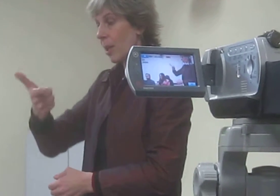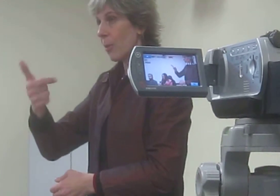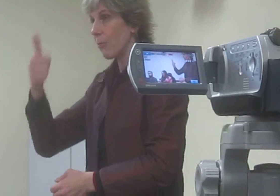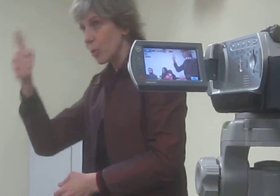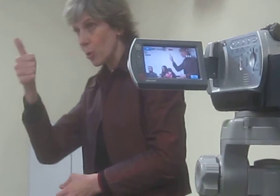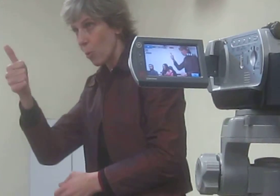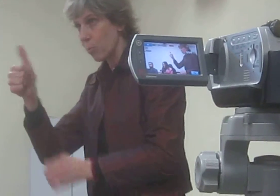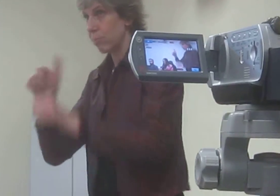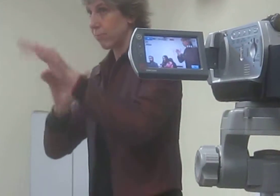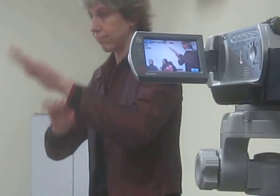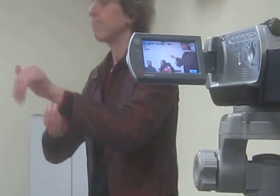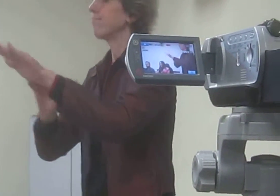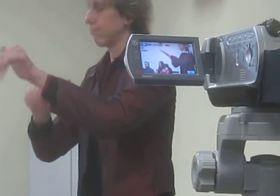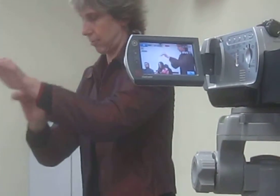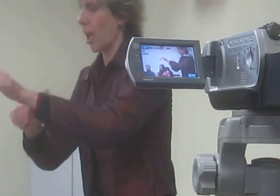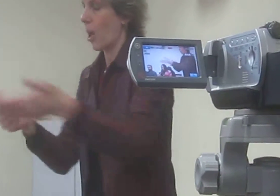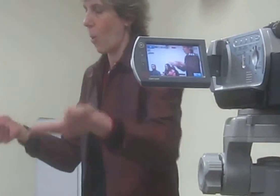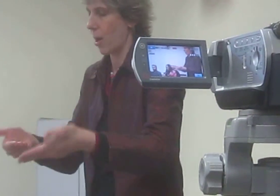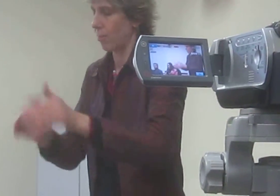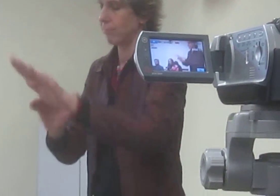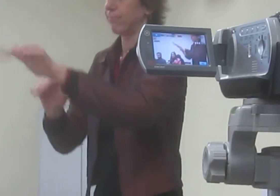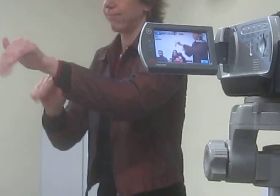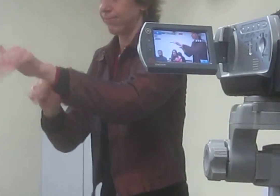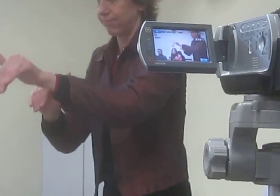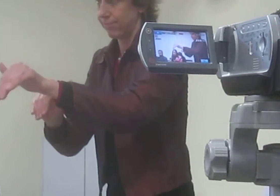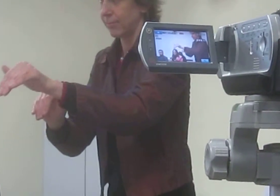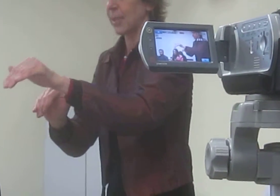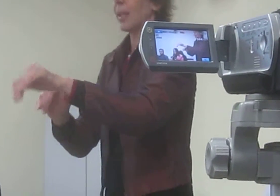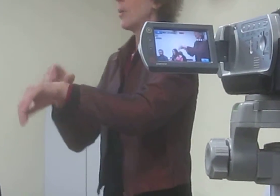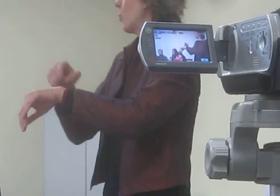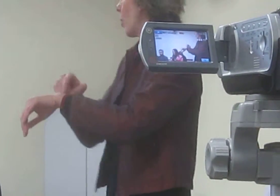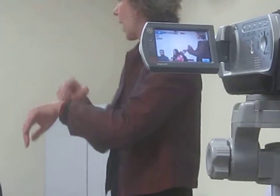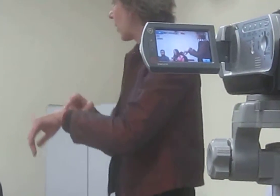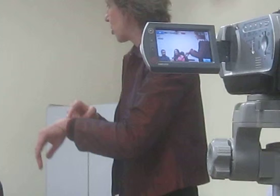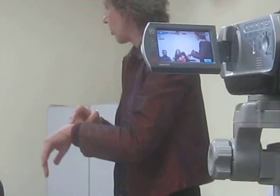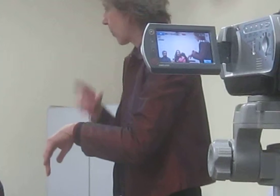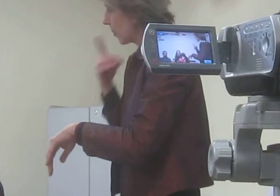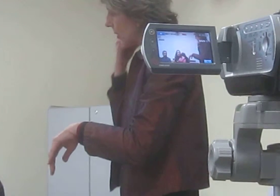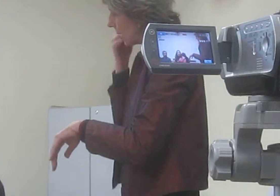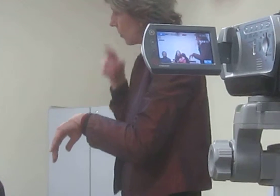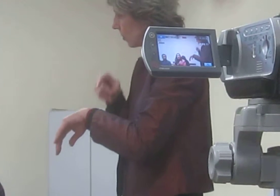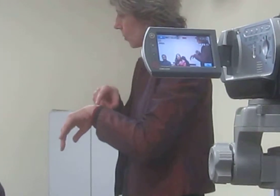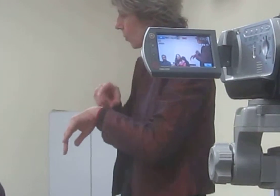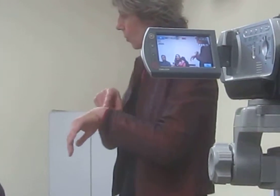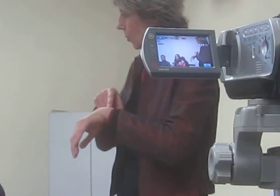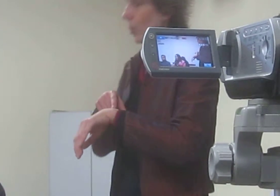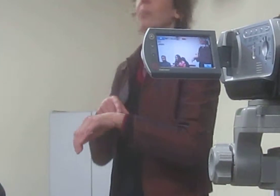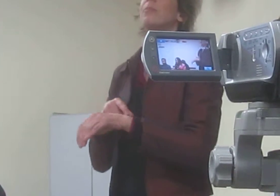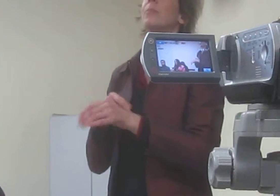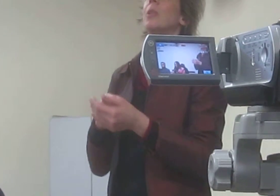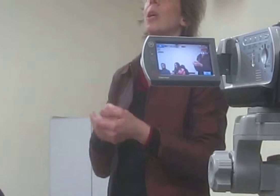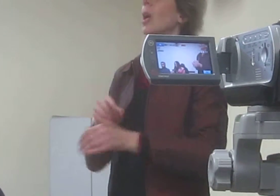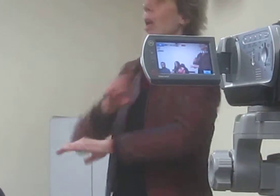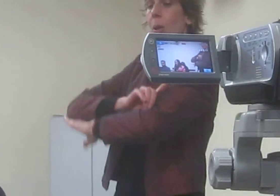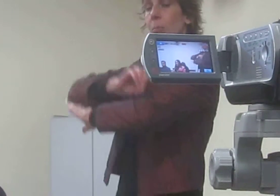garantidos. Exatamente. O horário que a gente está perguntando. Vai ser o dia todo, no Parque